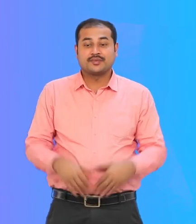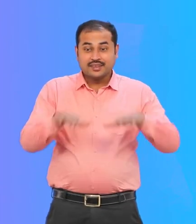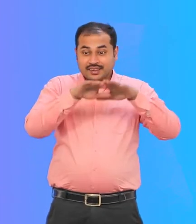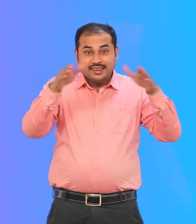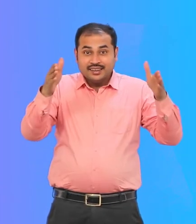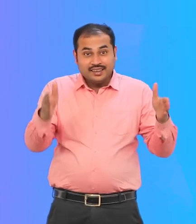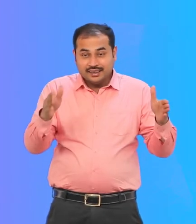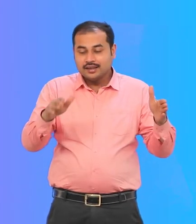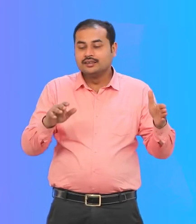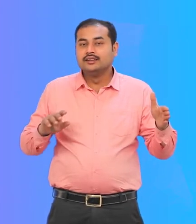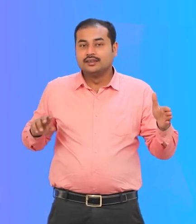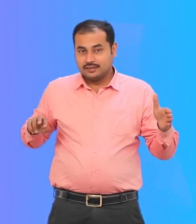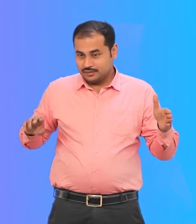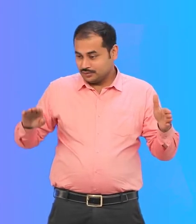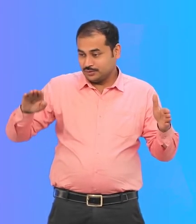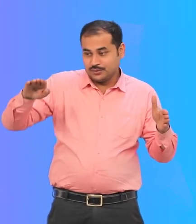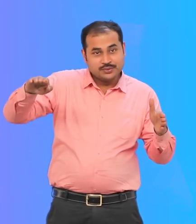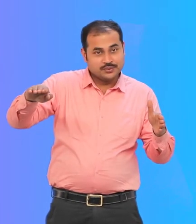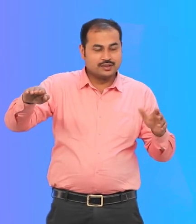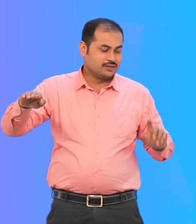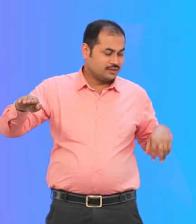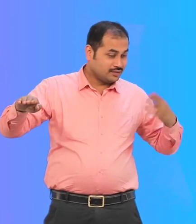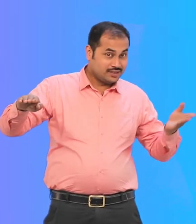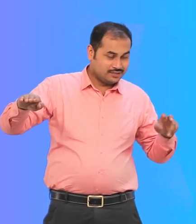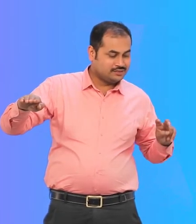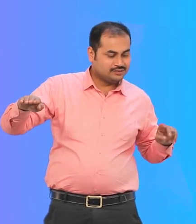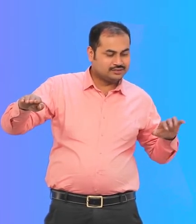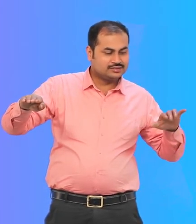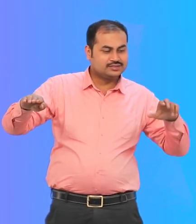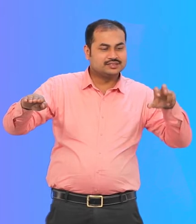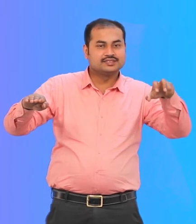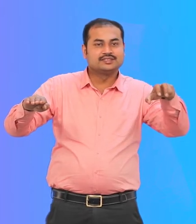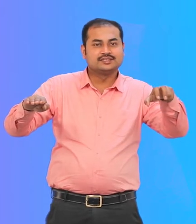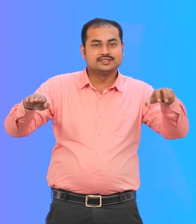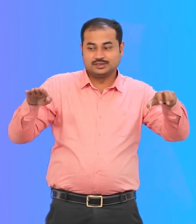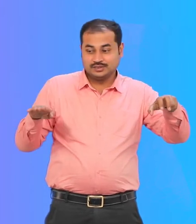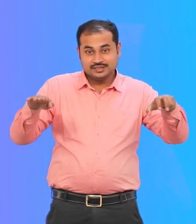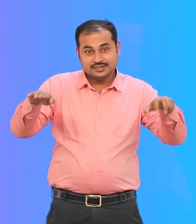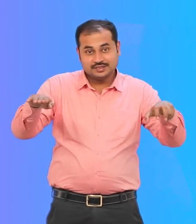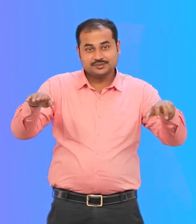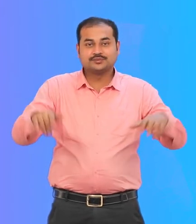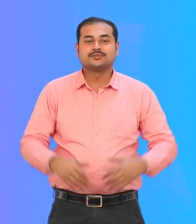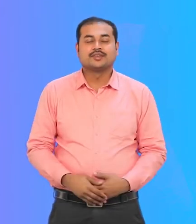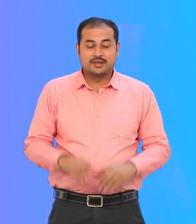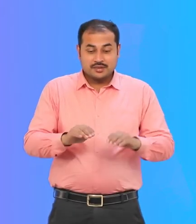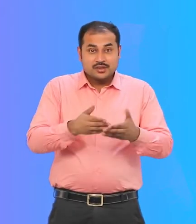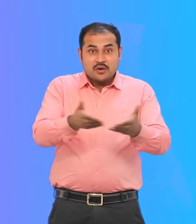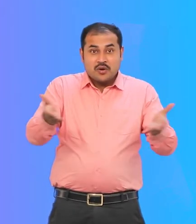मंच के एक ओर रैम्प बना हुआ है तथा दूसरी ओर सीठियां है बच्चे